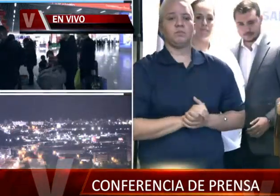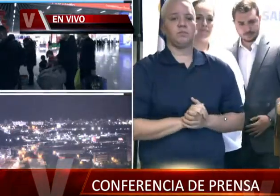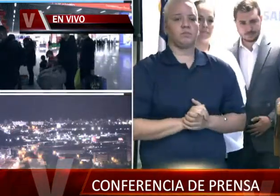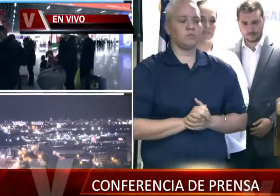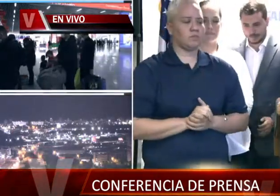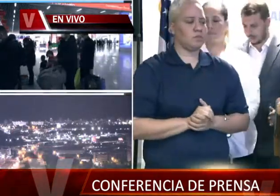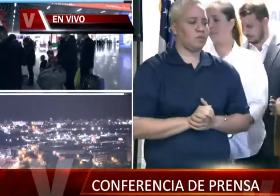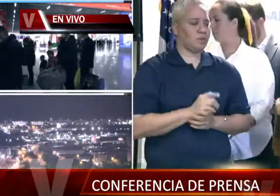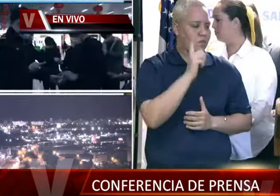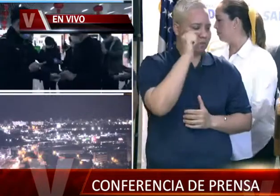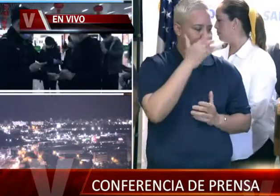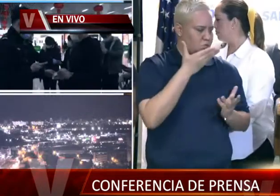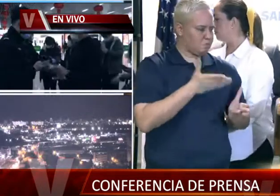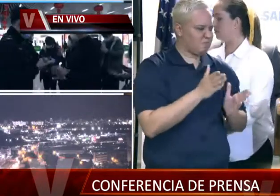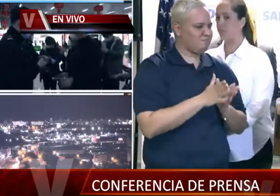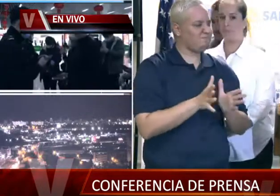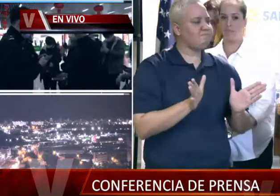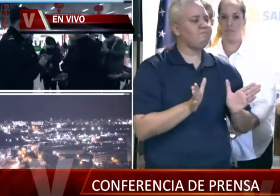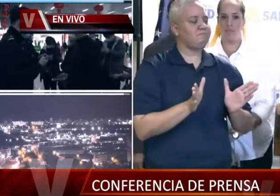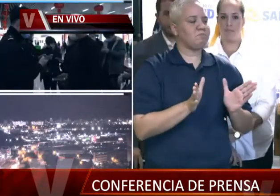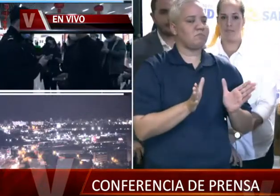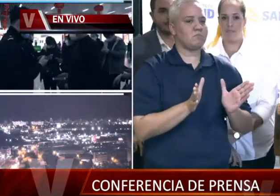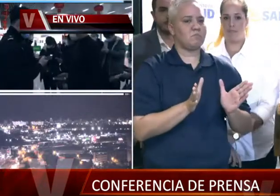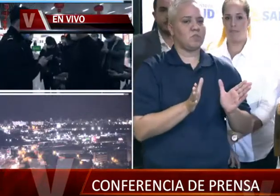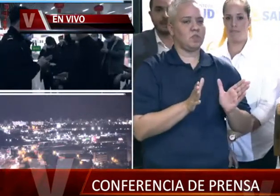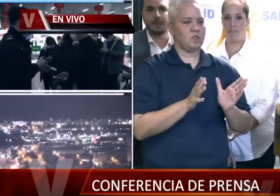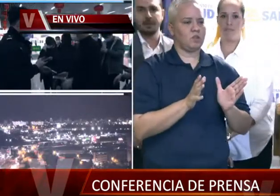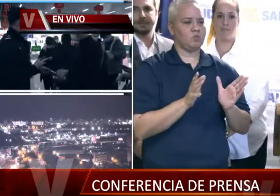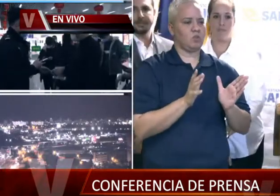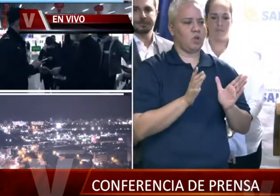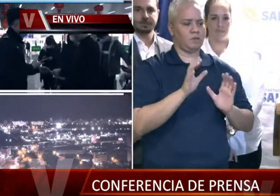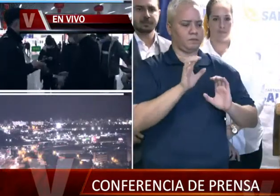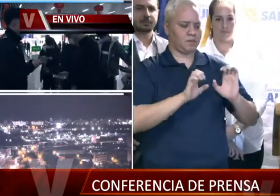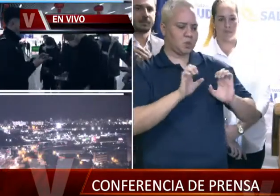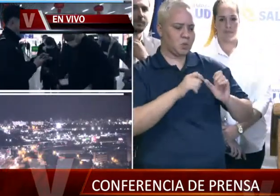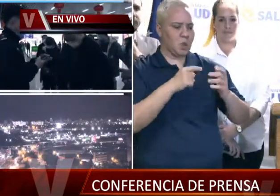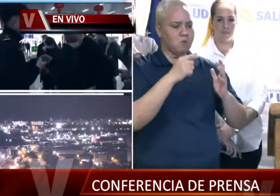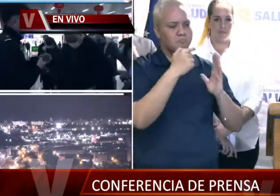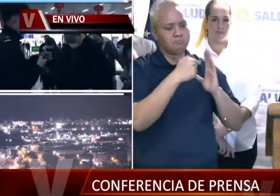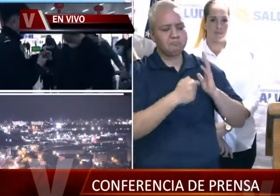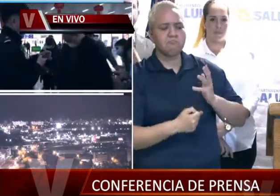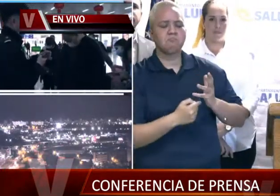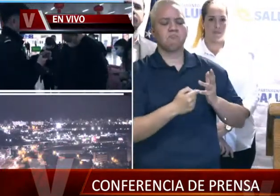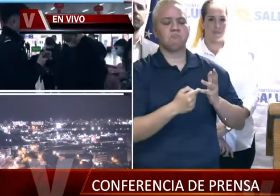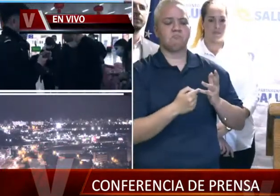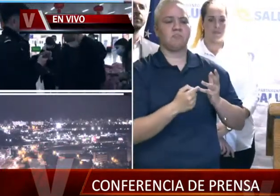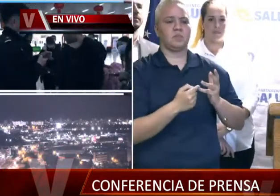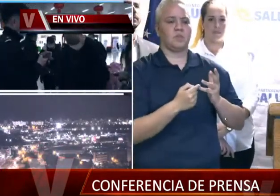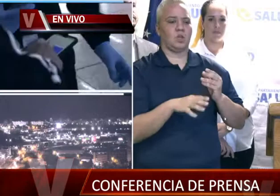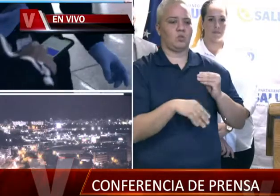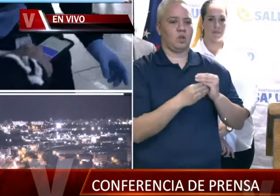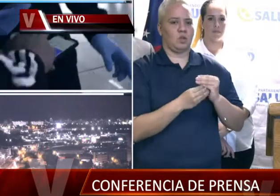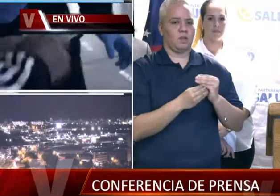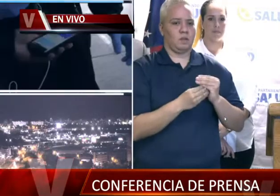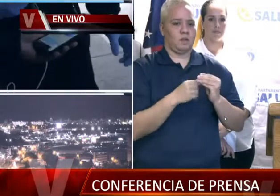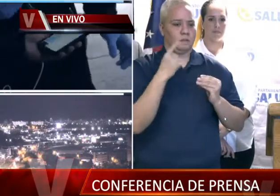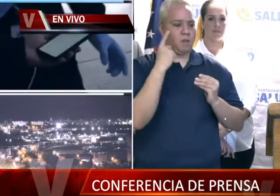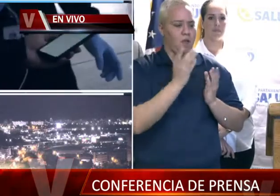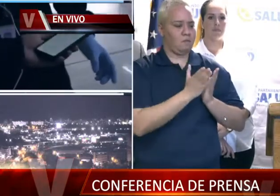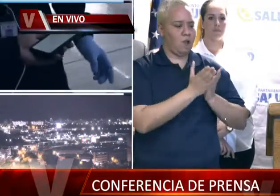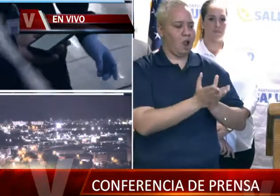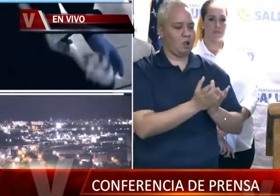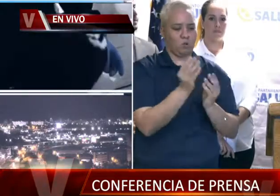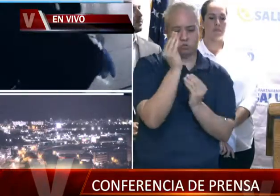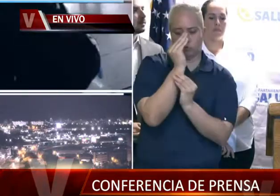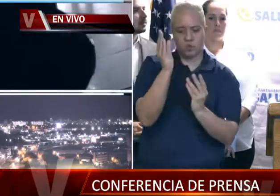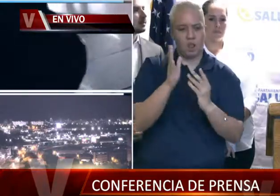Sí, gobernador, me gustaría que ampliar un poco en términos de esos criterios adicionales que usted ha impuesto mediante la directriz para que los barcos tengan que reportar a puertos,